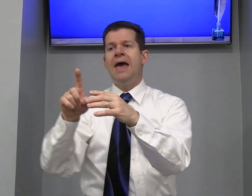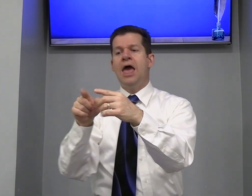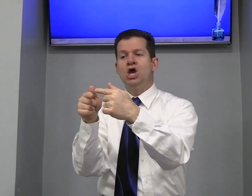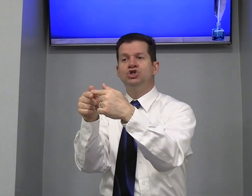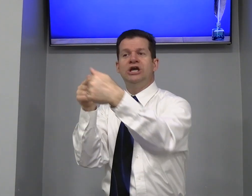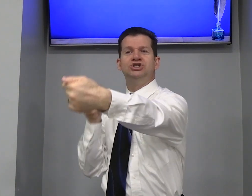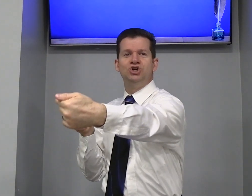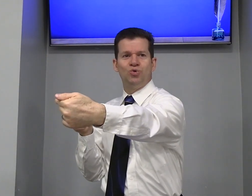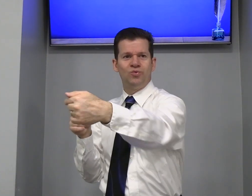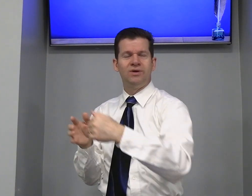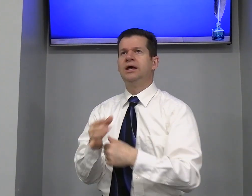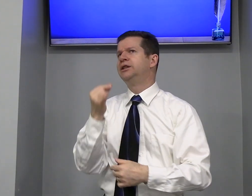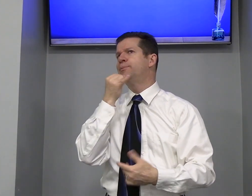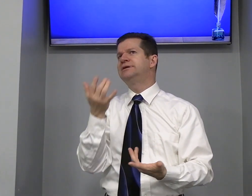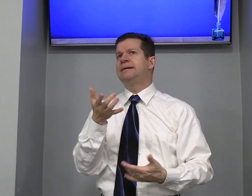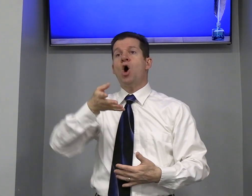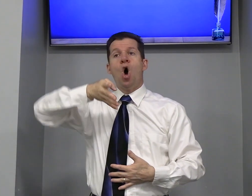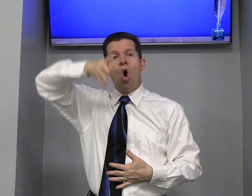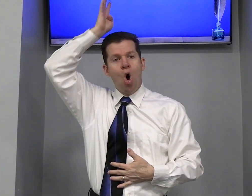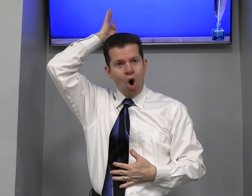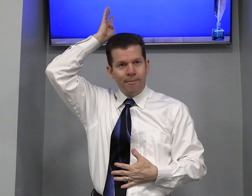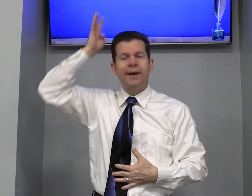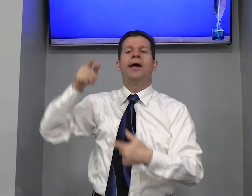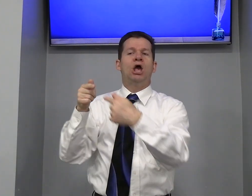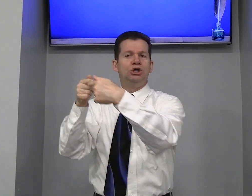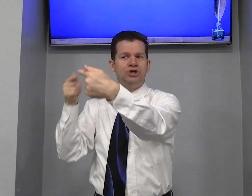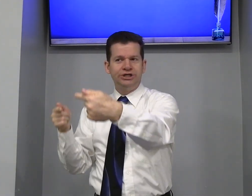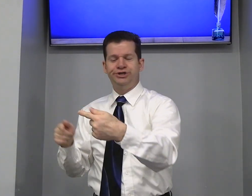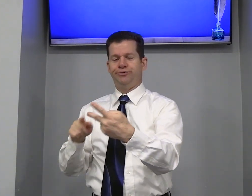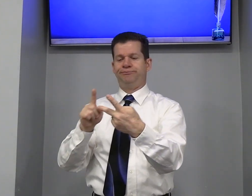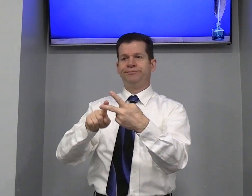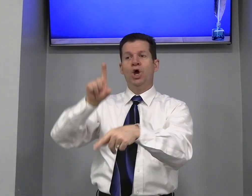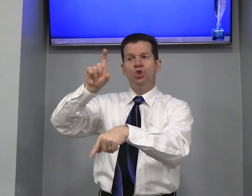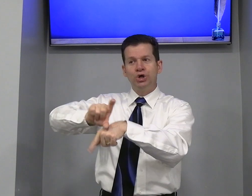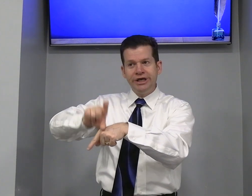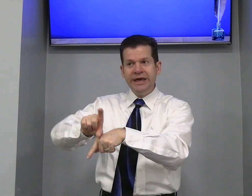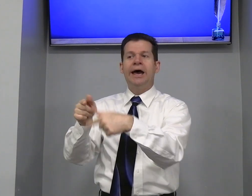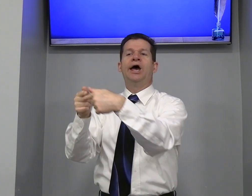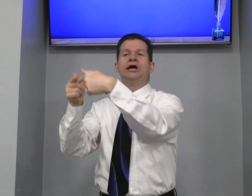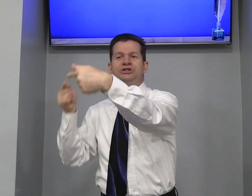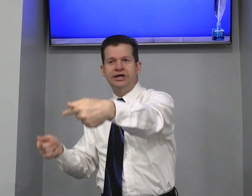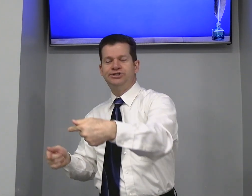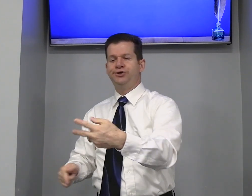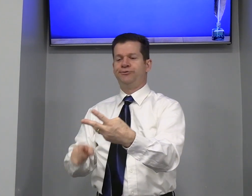gentil Então, exemplo Roma Gentil Turquia Gentil